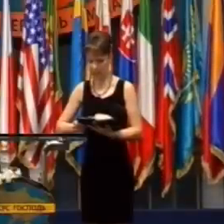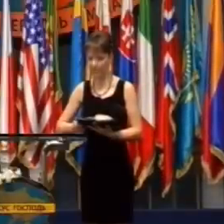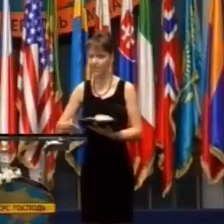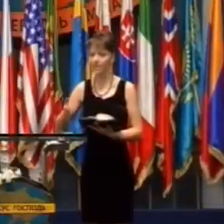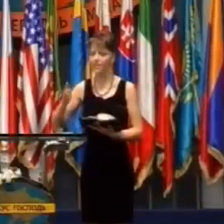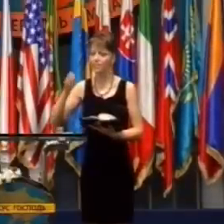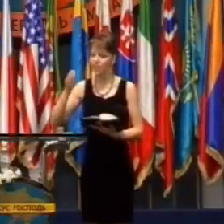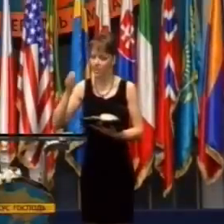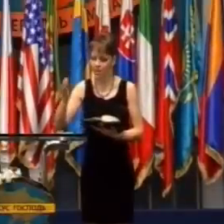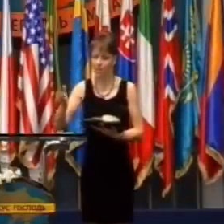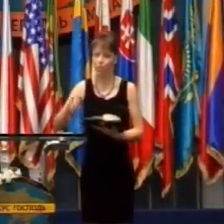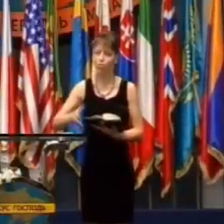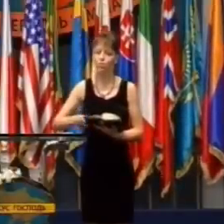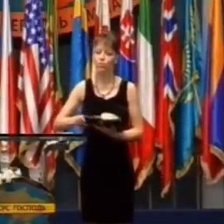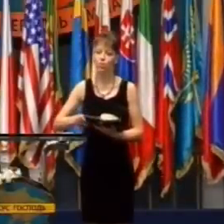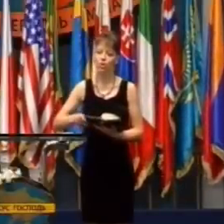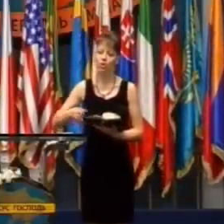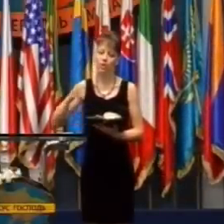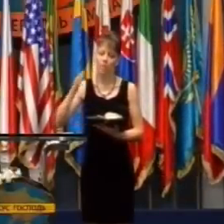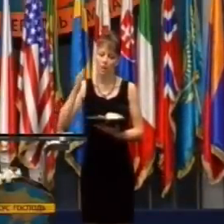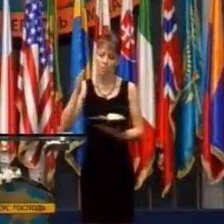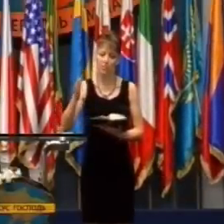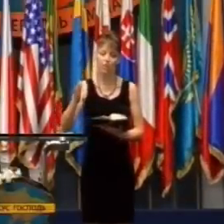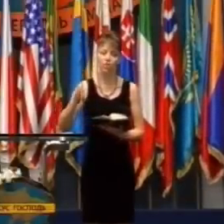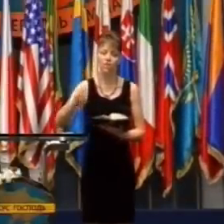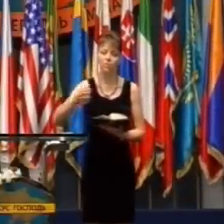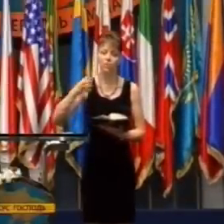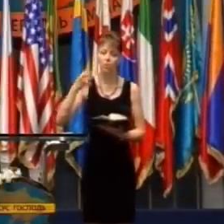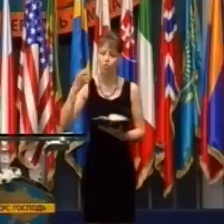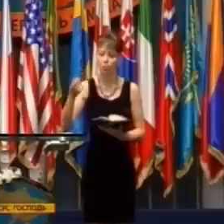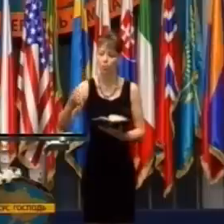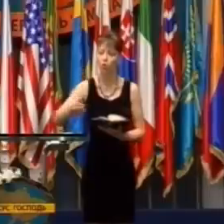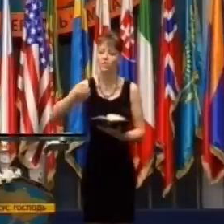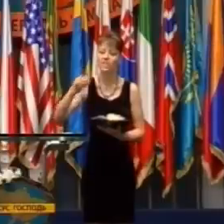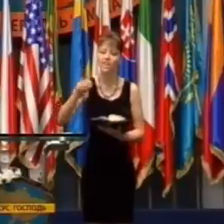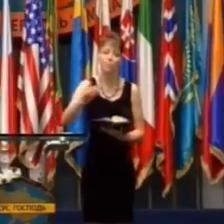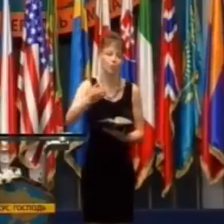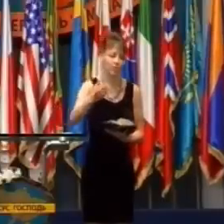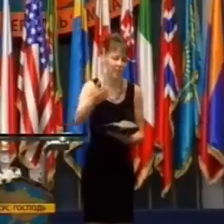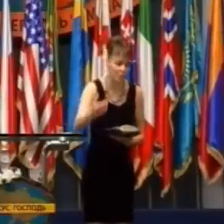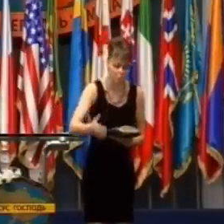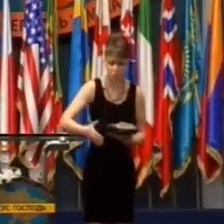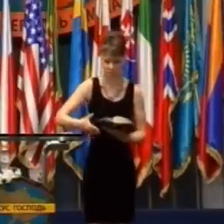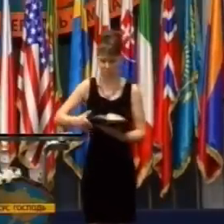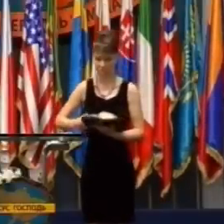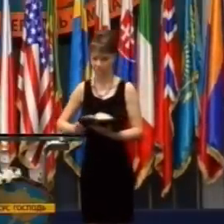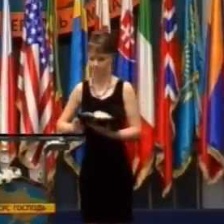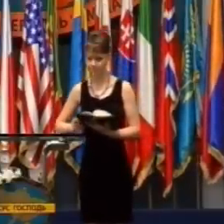Keď vám Duch Svetý prinesie schopnosti, skutky 1.8.